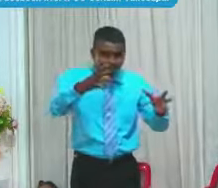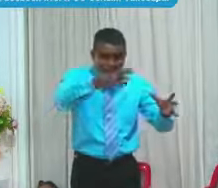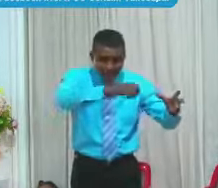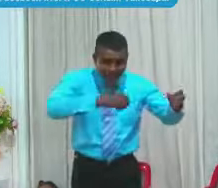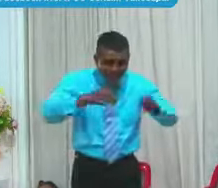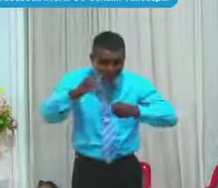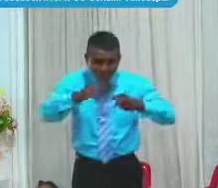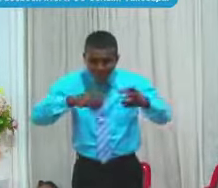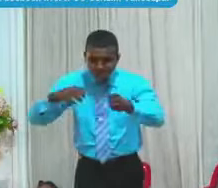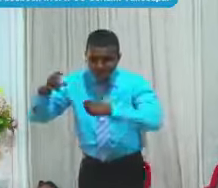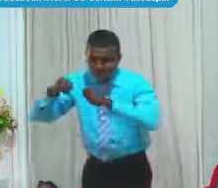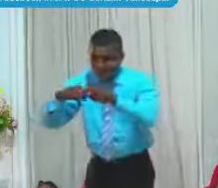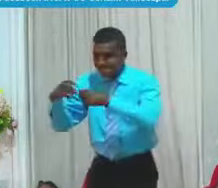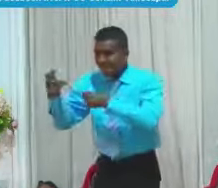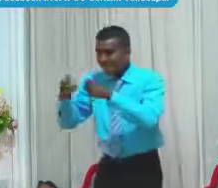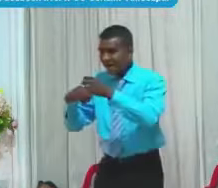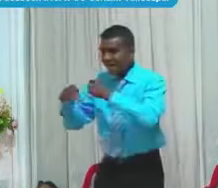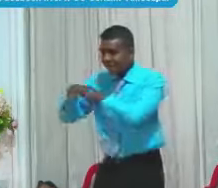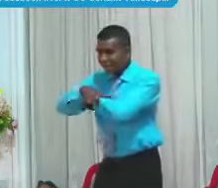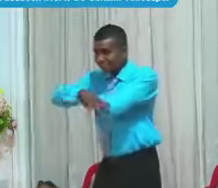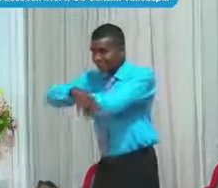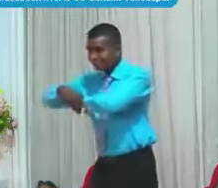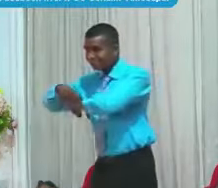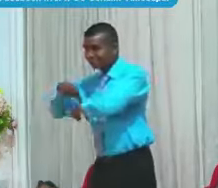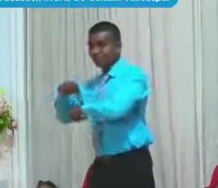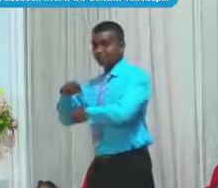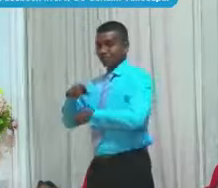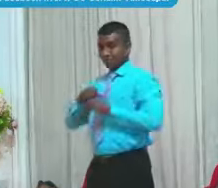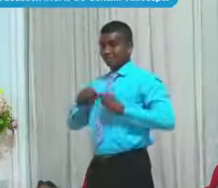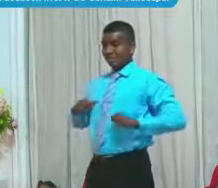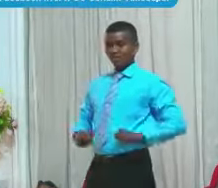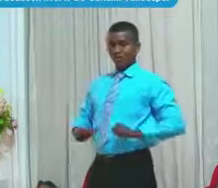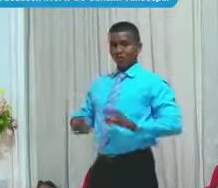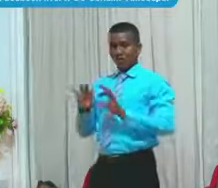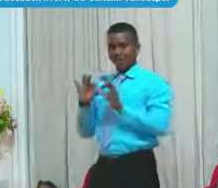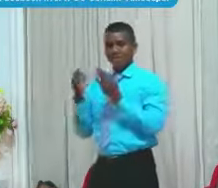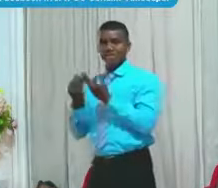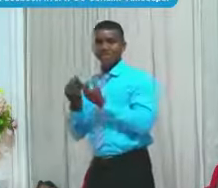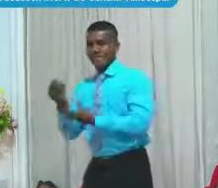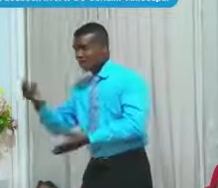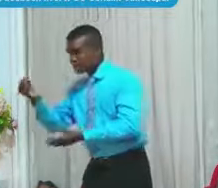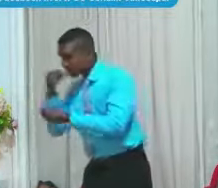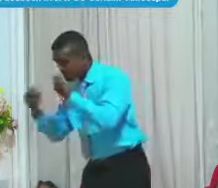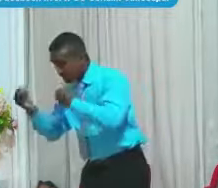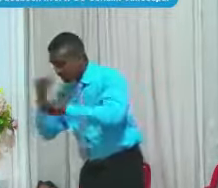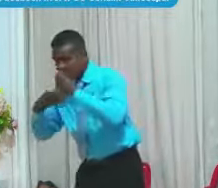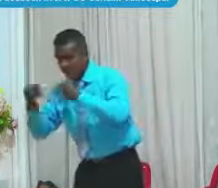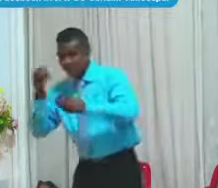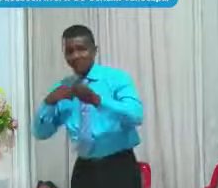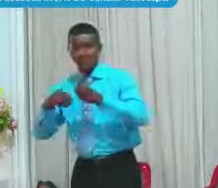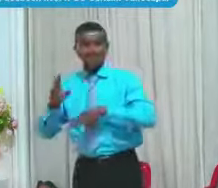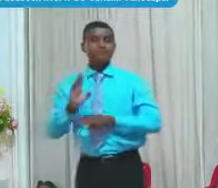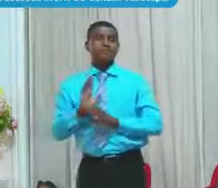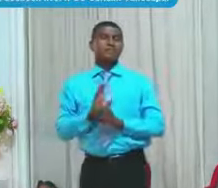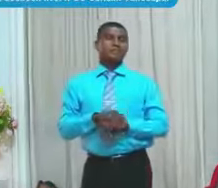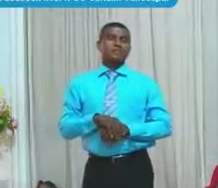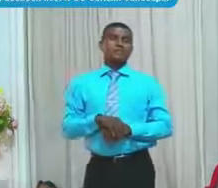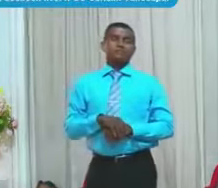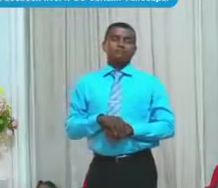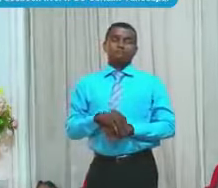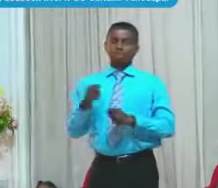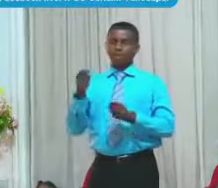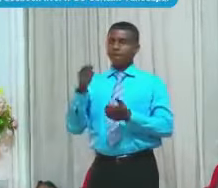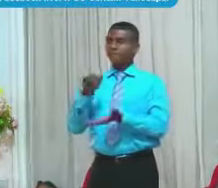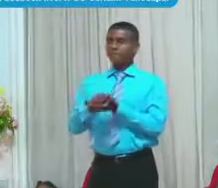preparativos Que dejaban Para Dios Y los sacerdotes Y las familias Eran las que Se los llevaban Así que era Un negocio Que tenían